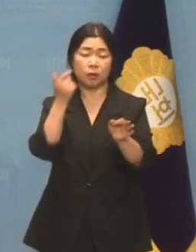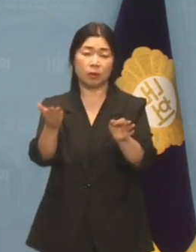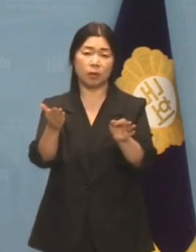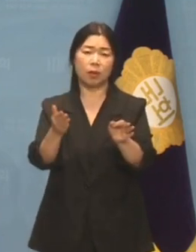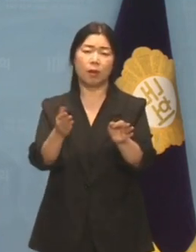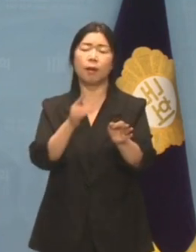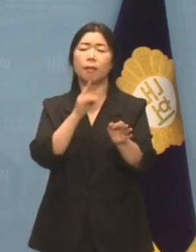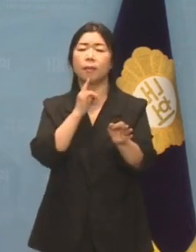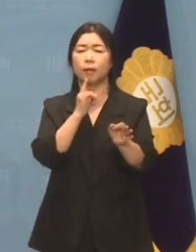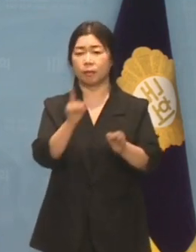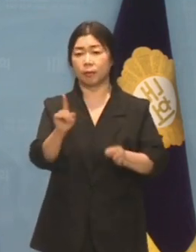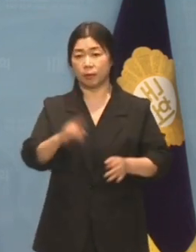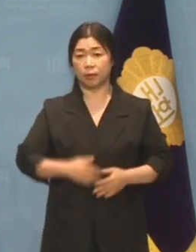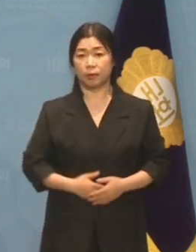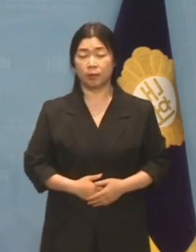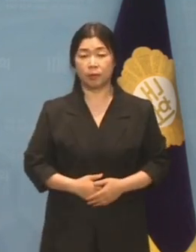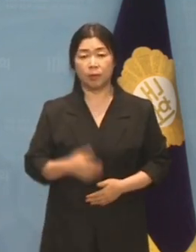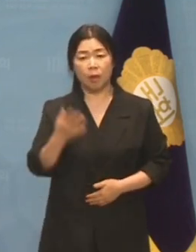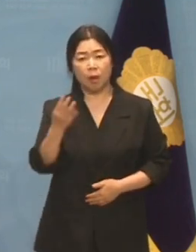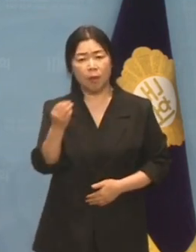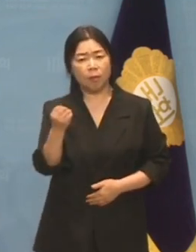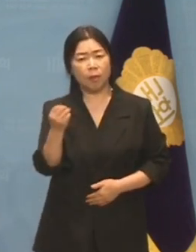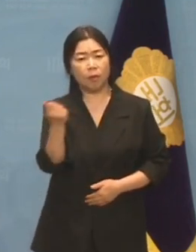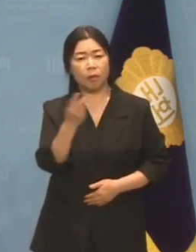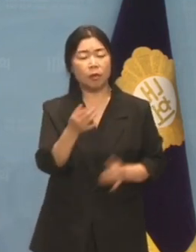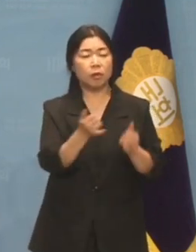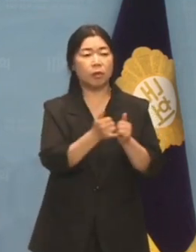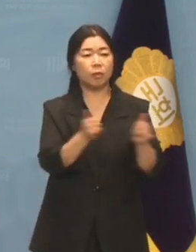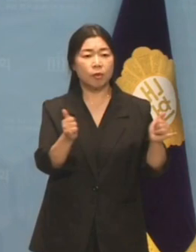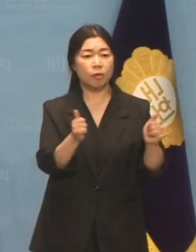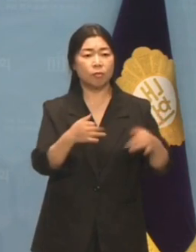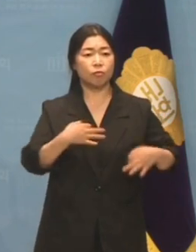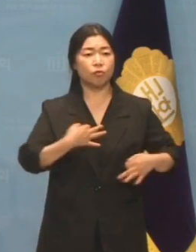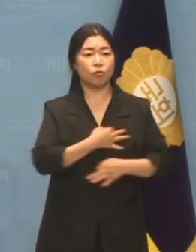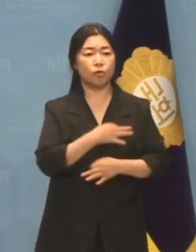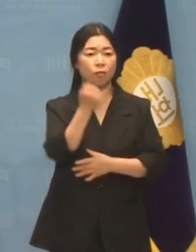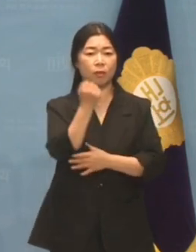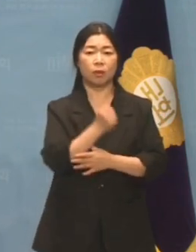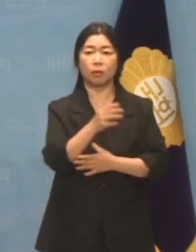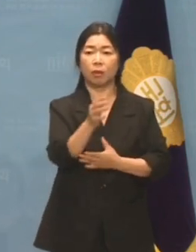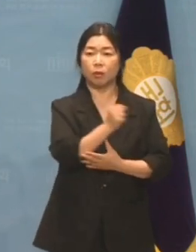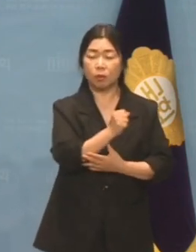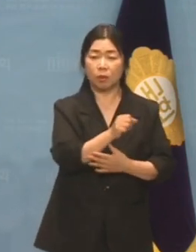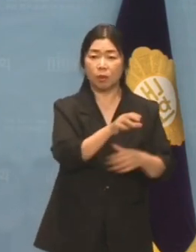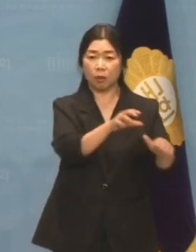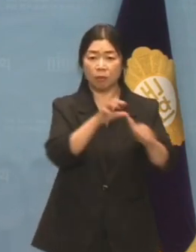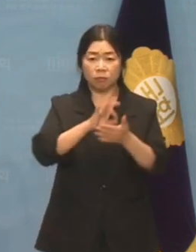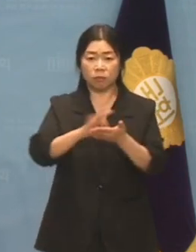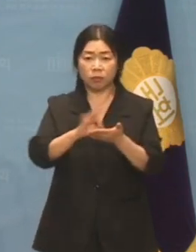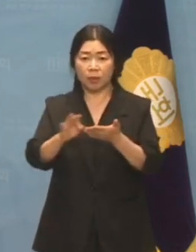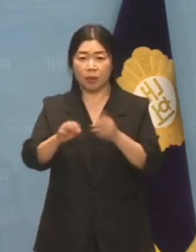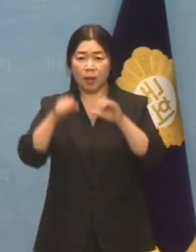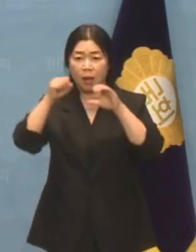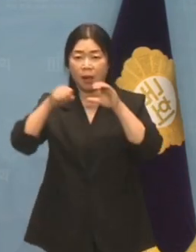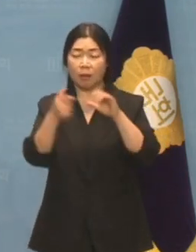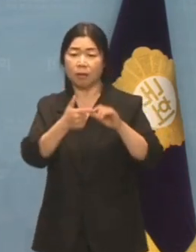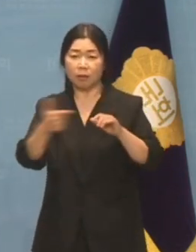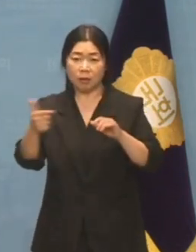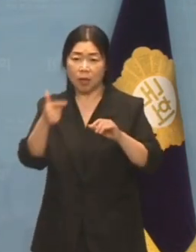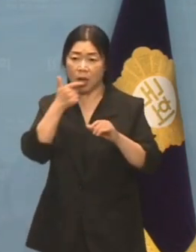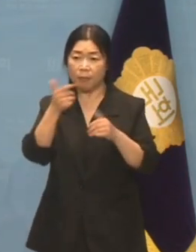몇몇 단체, 몇몇 사람의 부정 비리를 침소 봉대해서 정부의 비판적인 시민단체들을